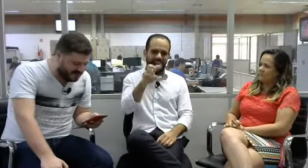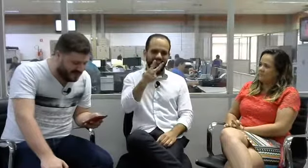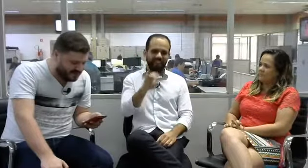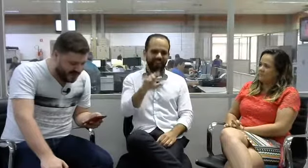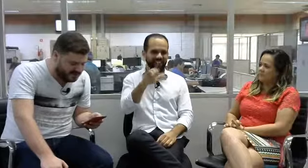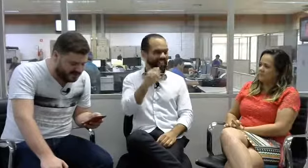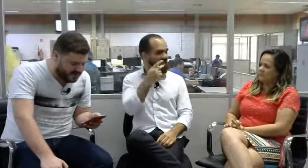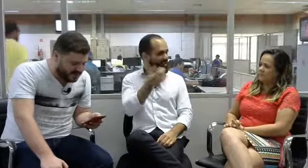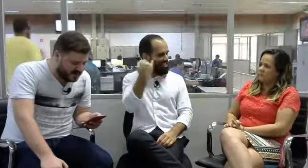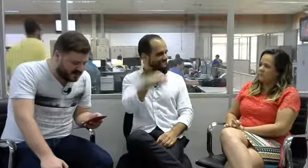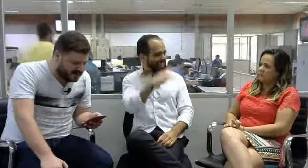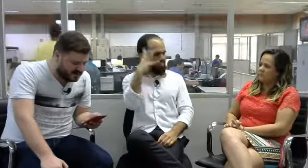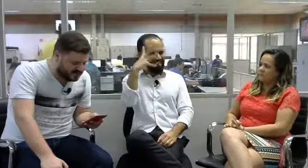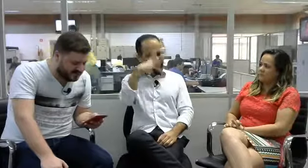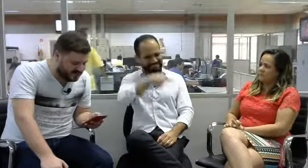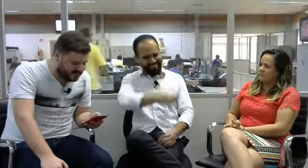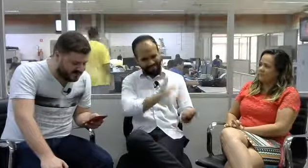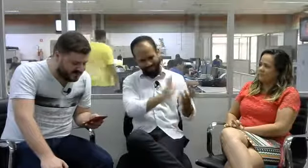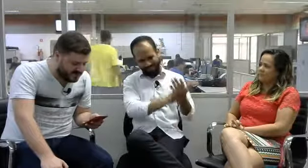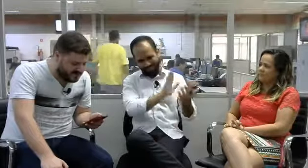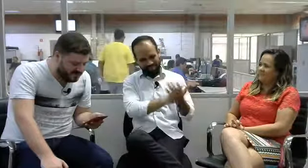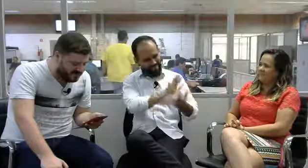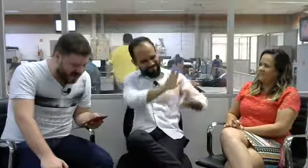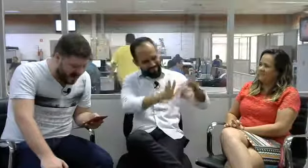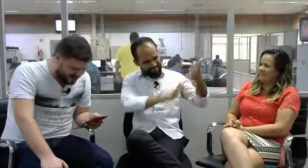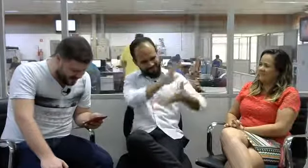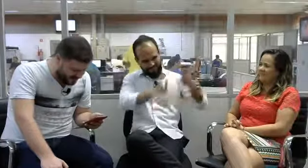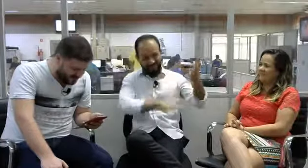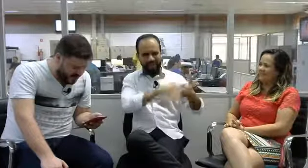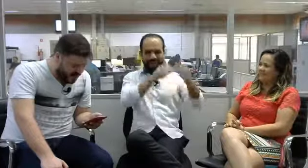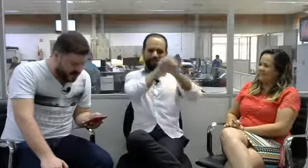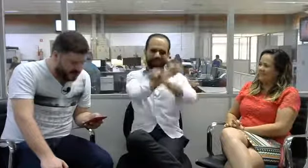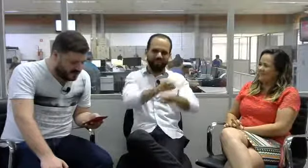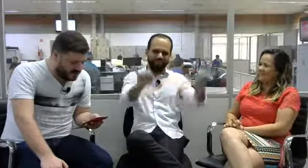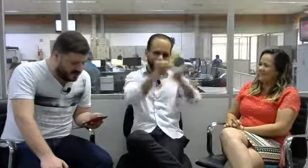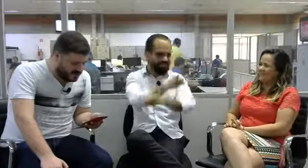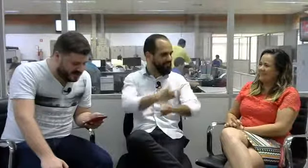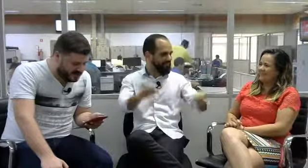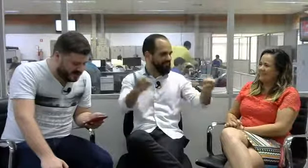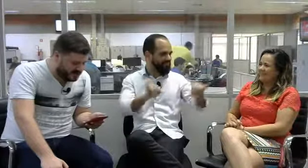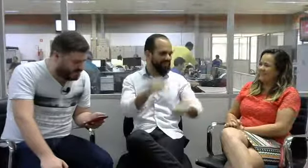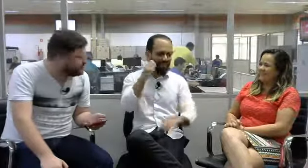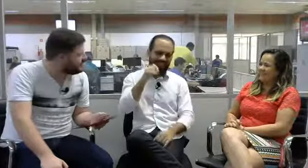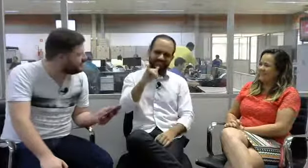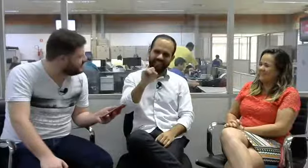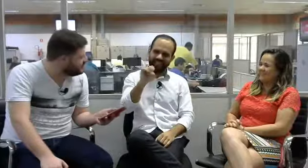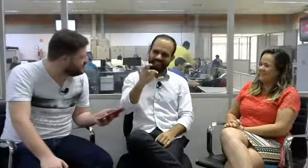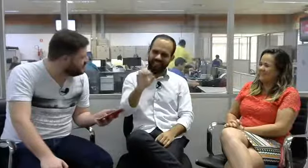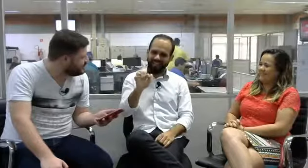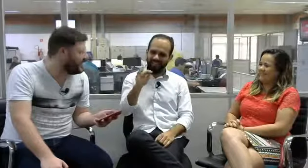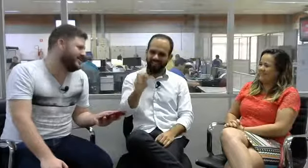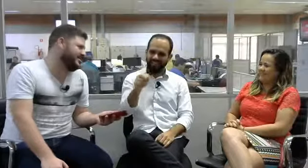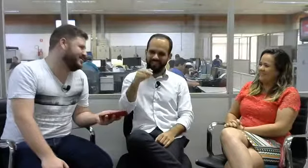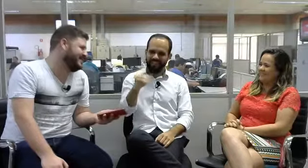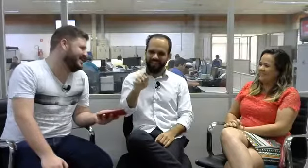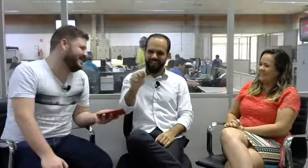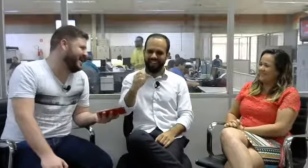parabéns. Que a Libra seja cada vez mais divulgada. Stefânia Cristina, parabéns primo. Acredito que é o